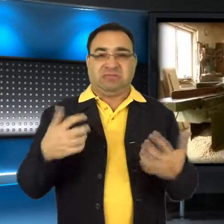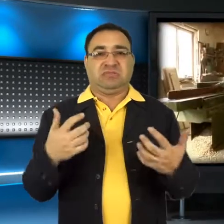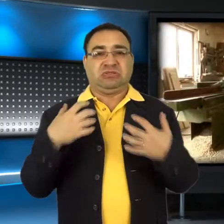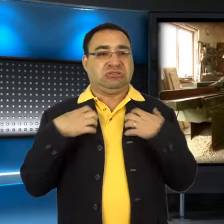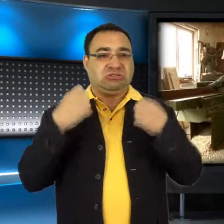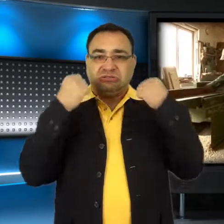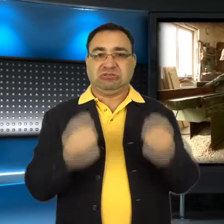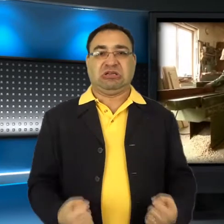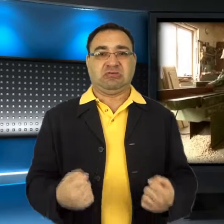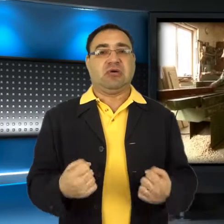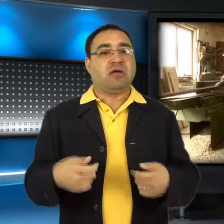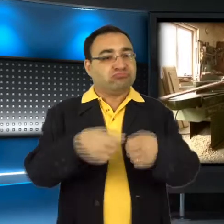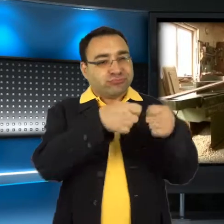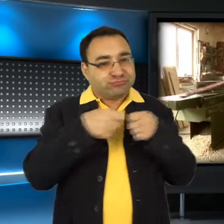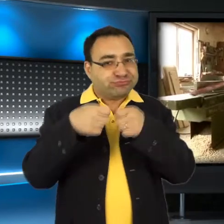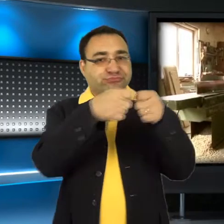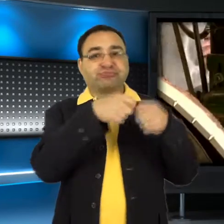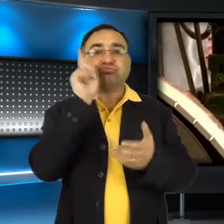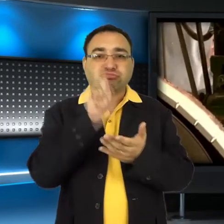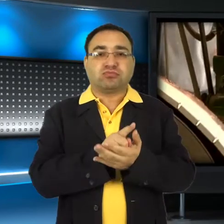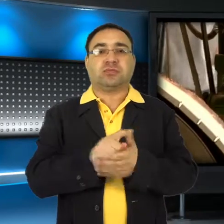potrafią poradzić sobie z życiowymi trudnościami.